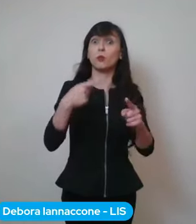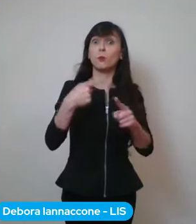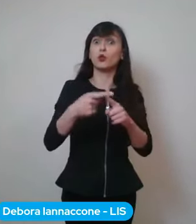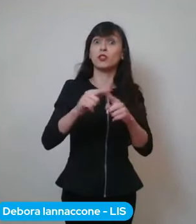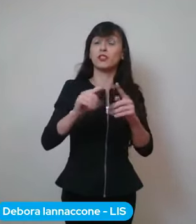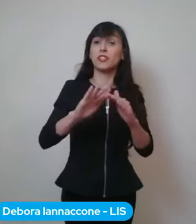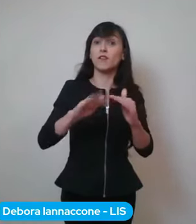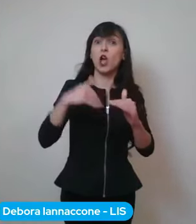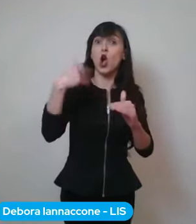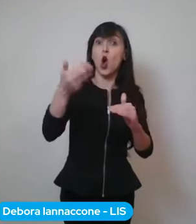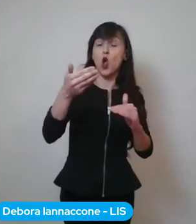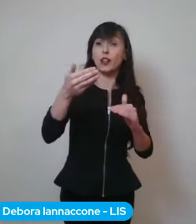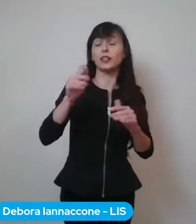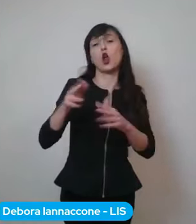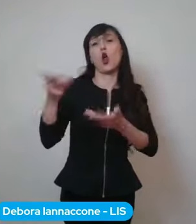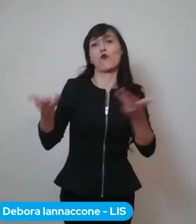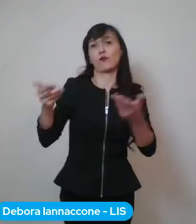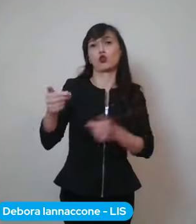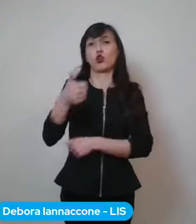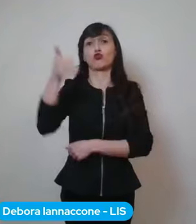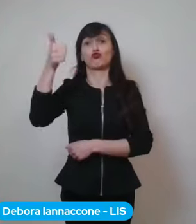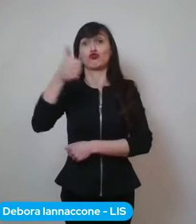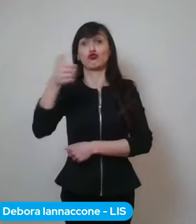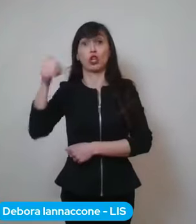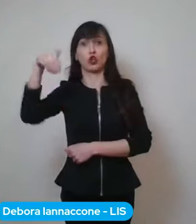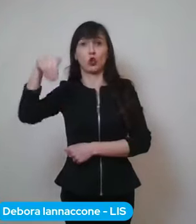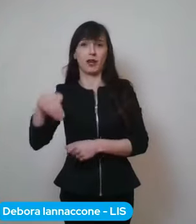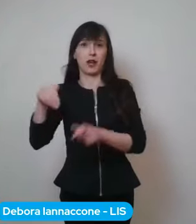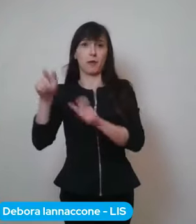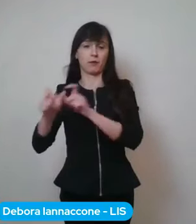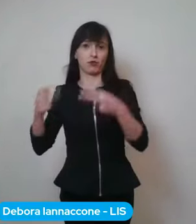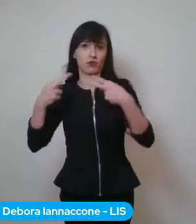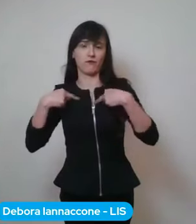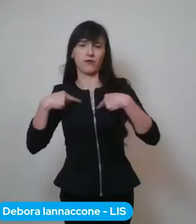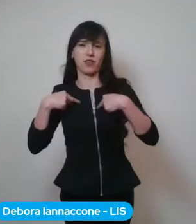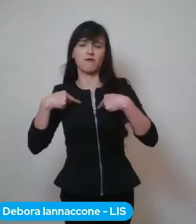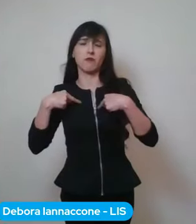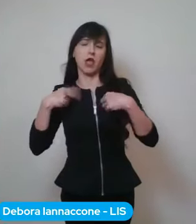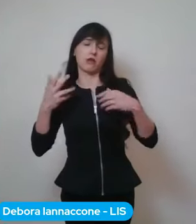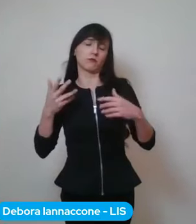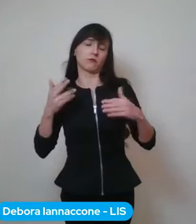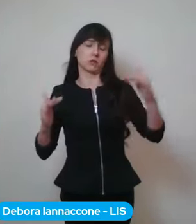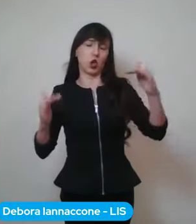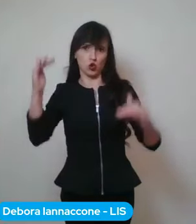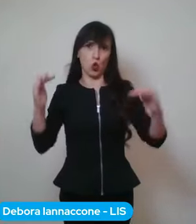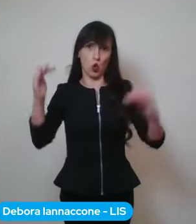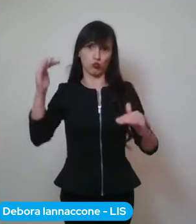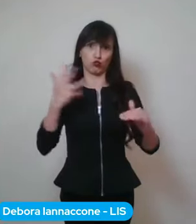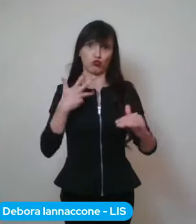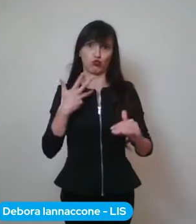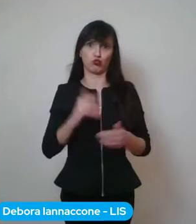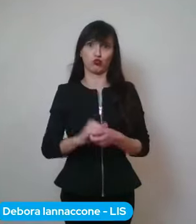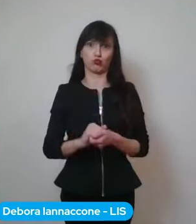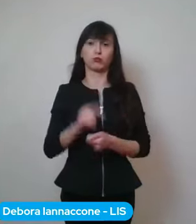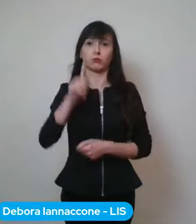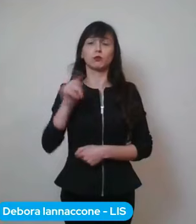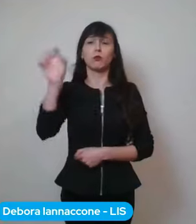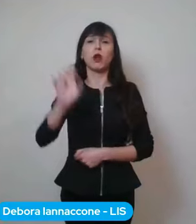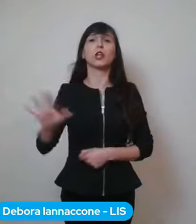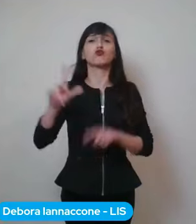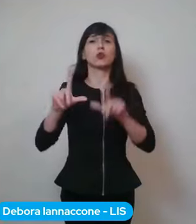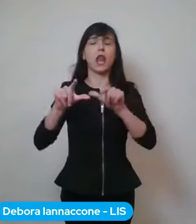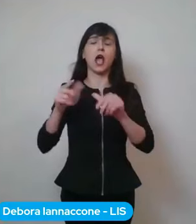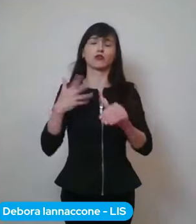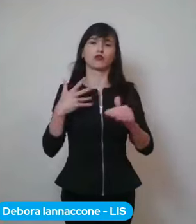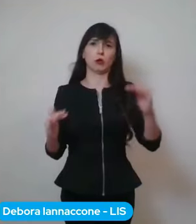a 100.000 abitanti. Siamo al di sotto e anche di fatto la regione Lazio è tendenzialmente al di sotto